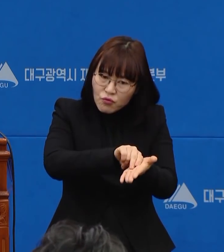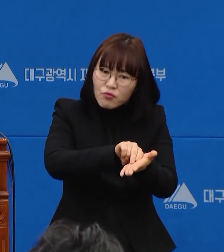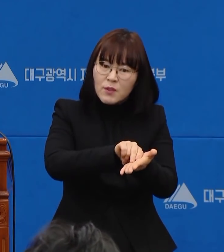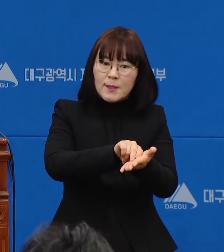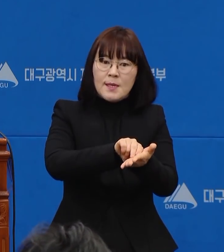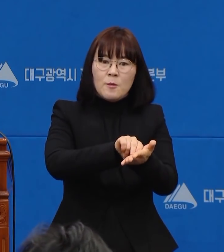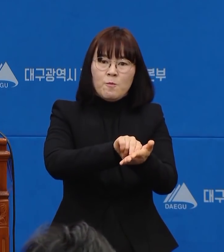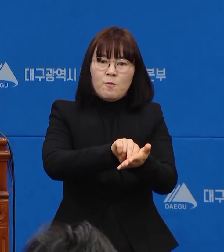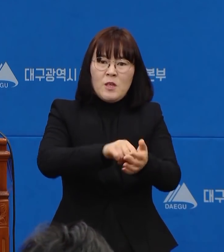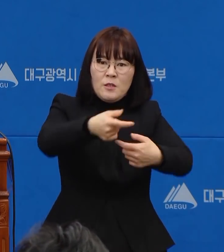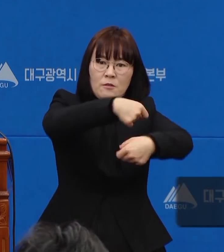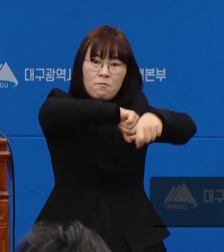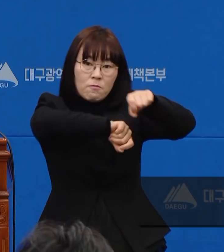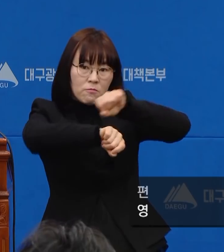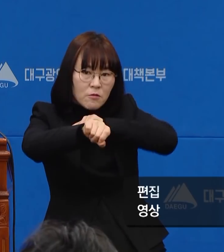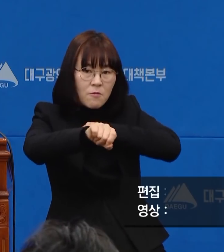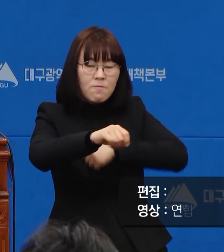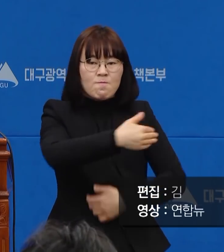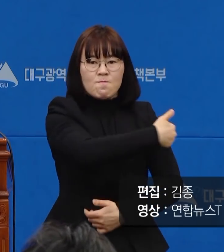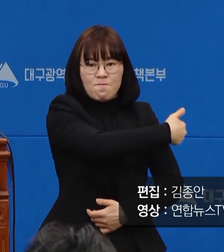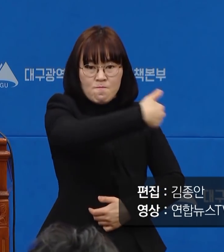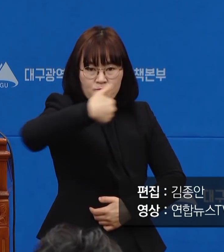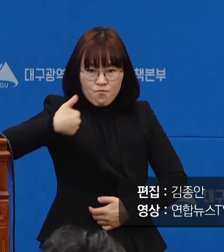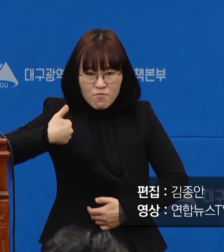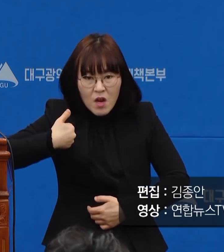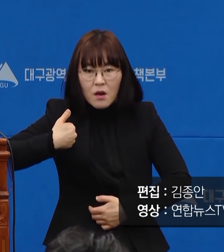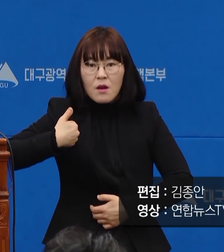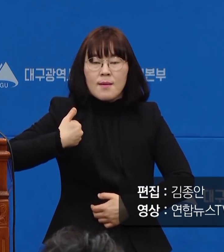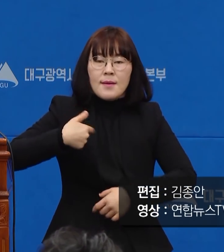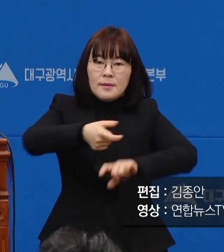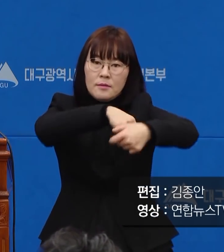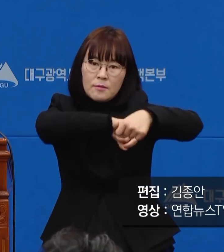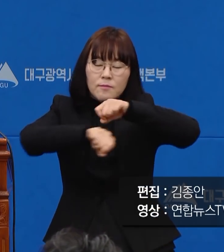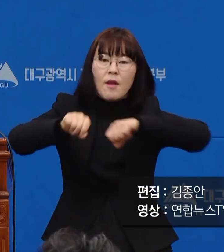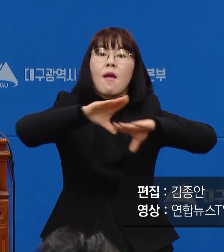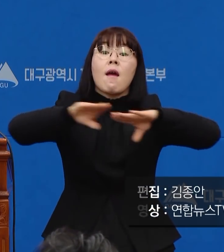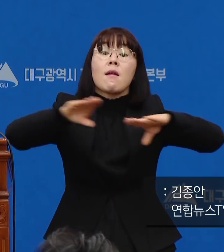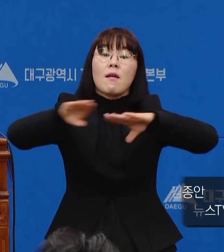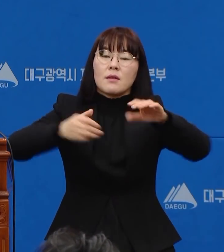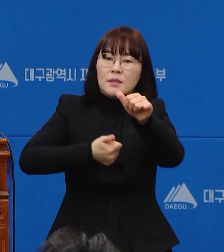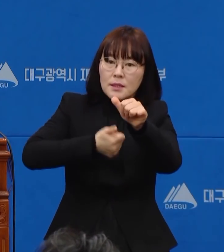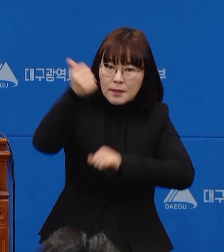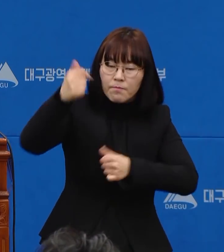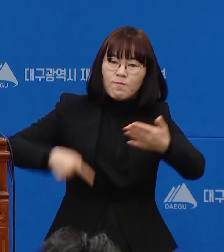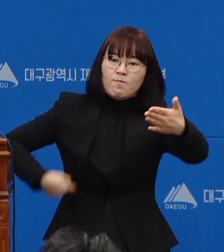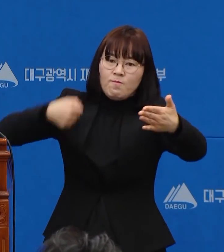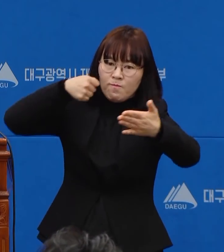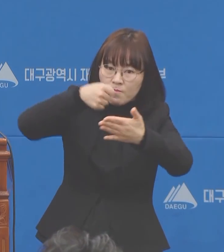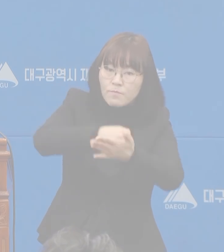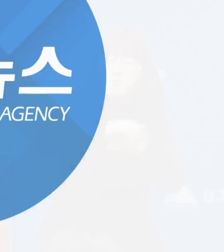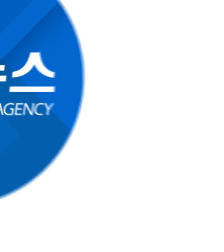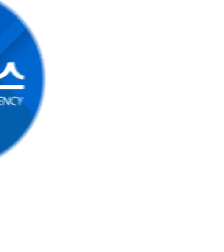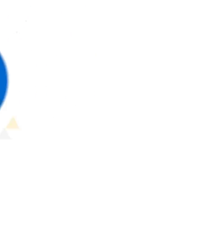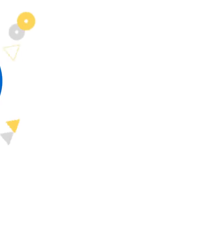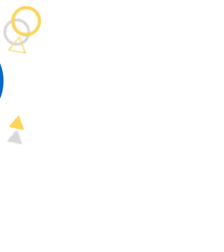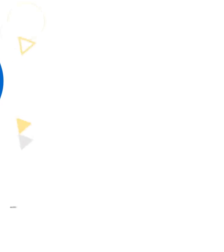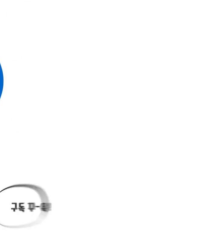물러서지 않고 당당하게 맞서 반드시 승리하겠다는 각오의 말씀을 드립니다.